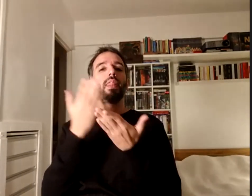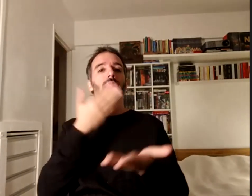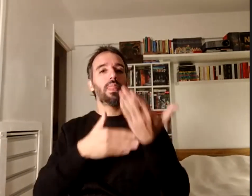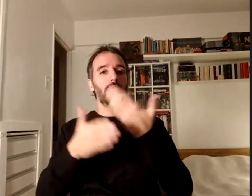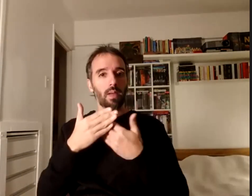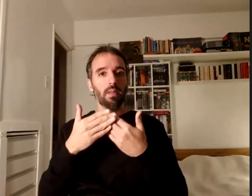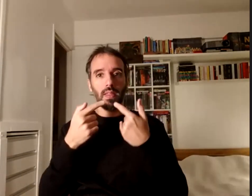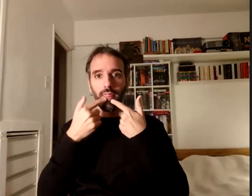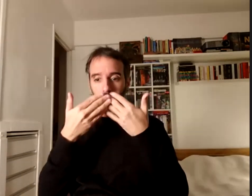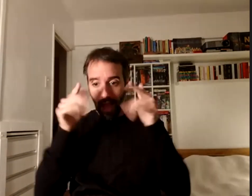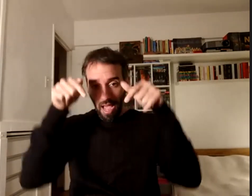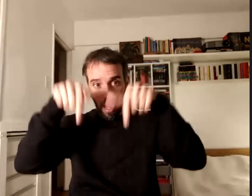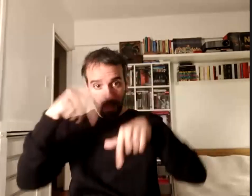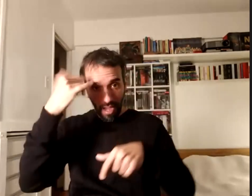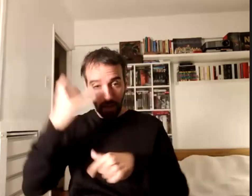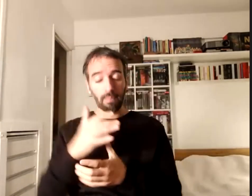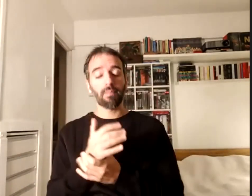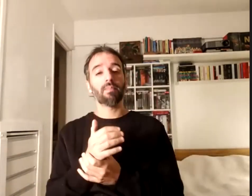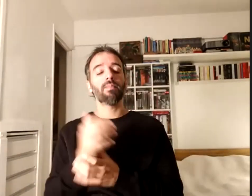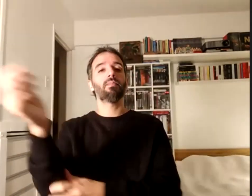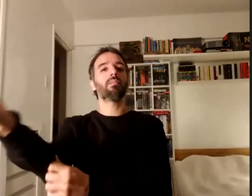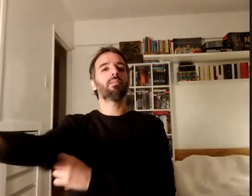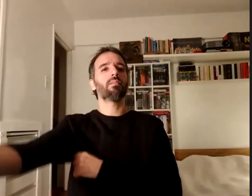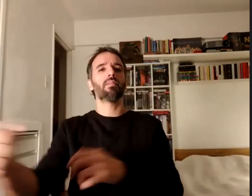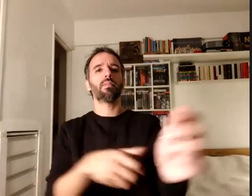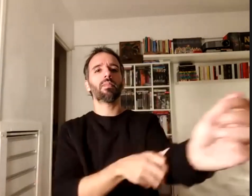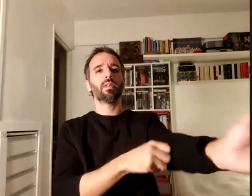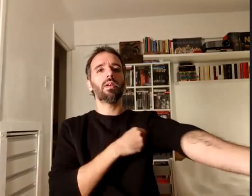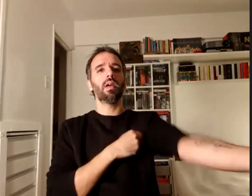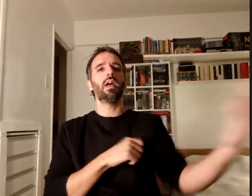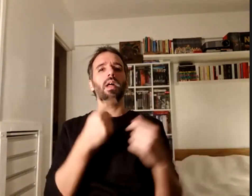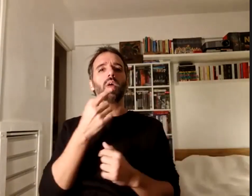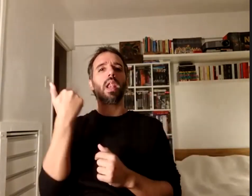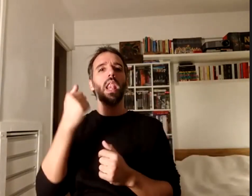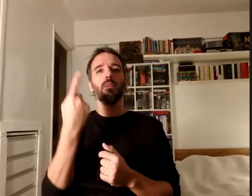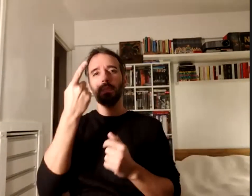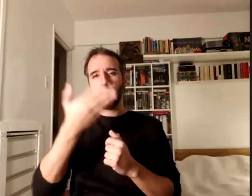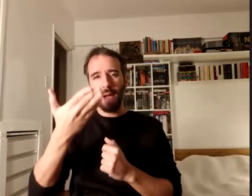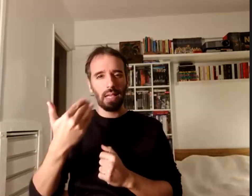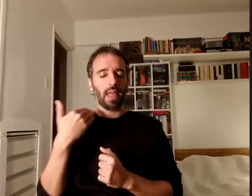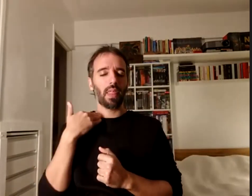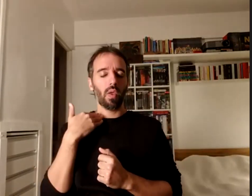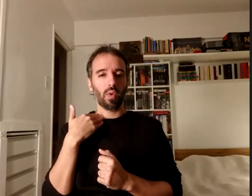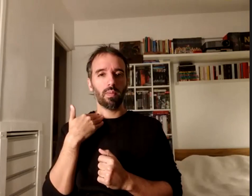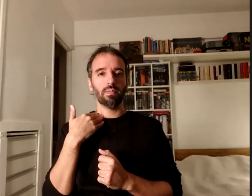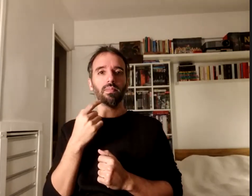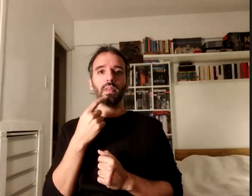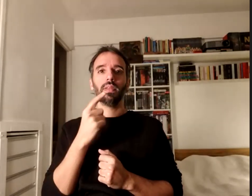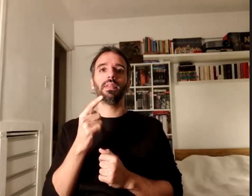donde él en las primeras páginas advierte al lector y dice algo así